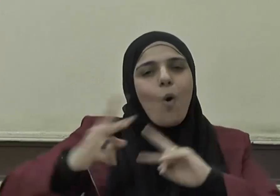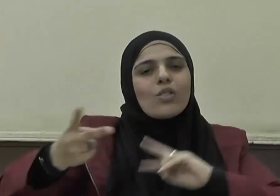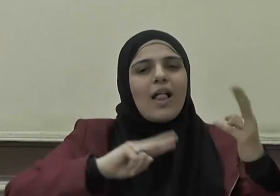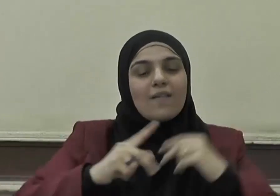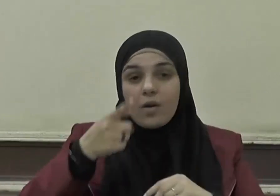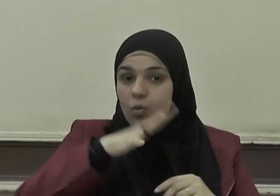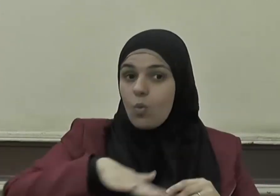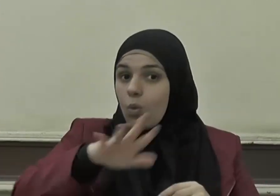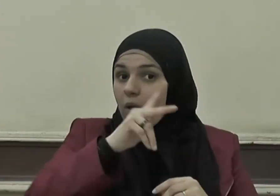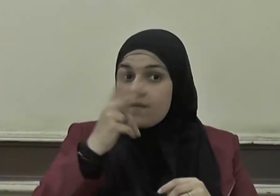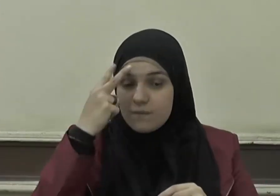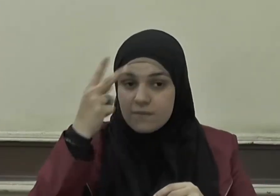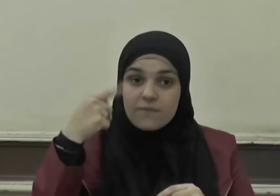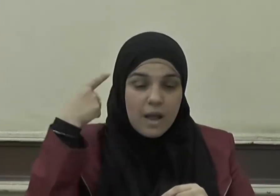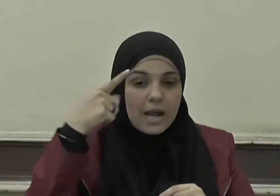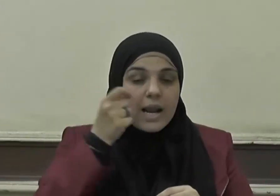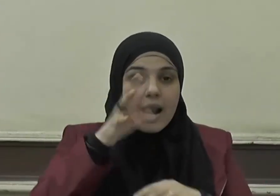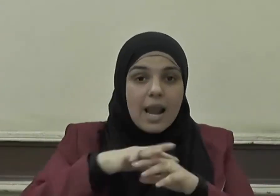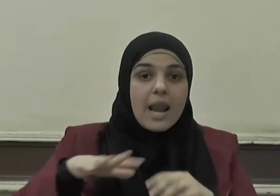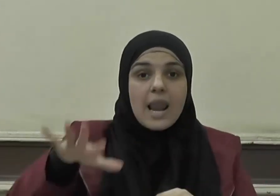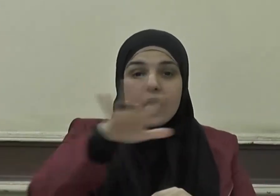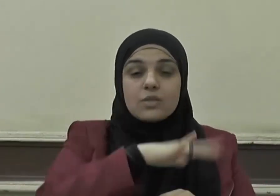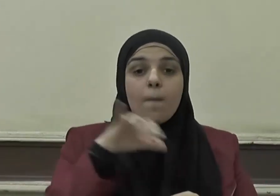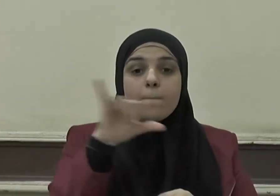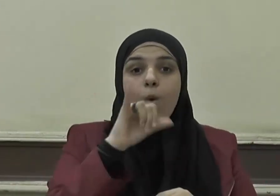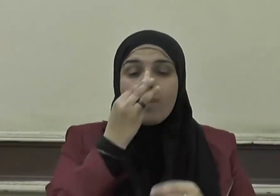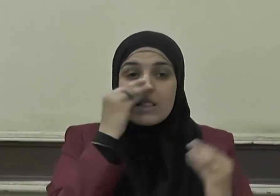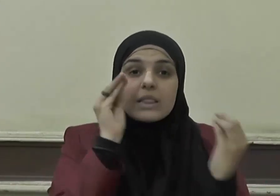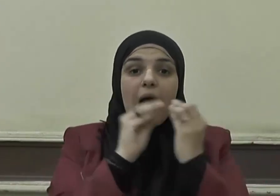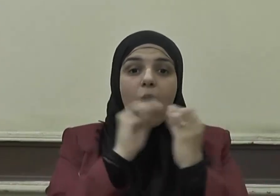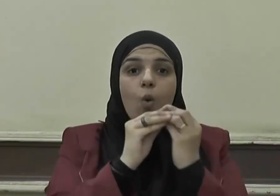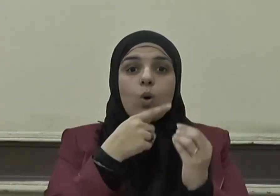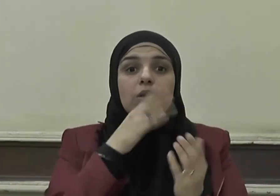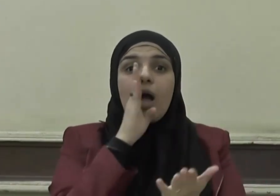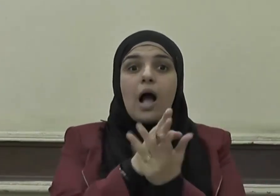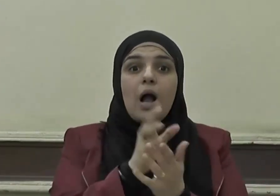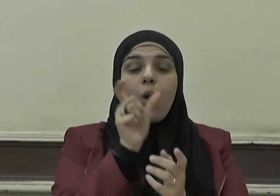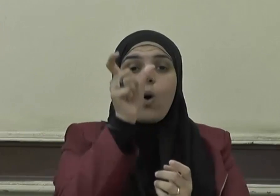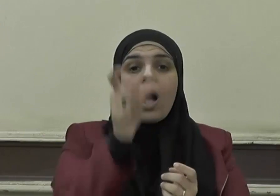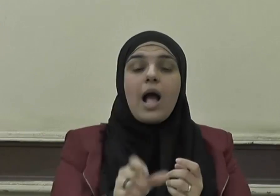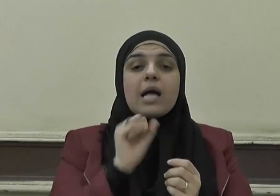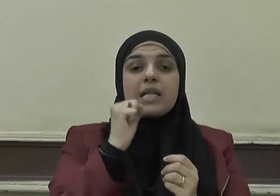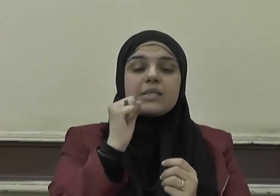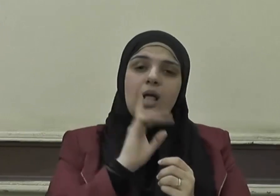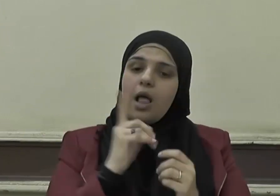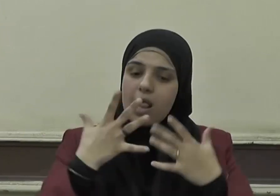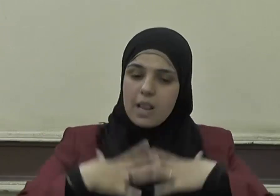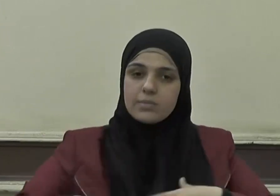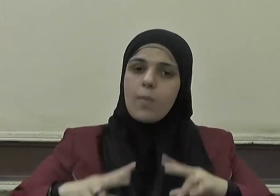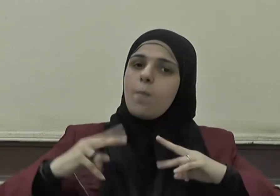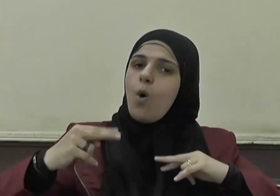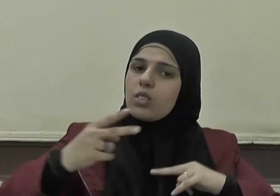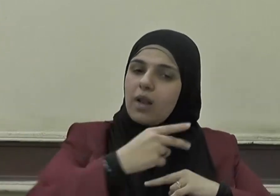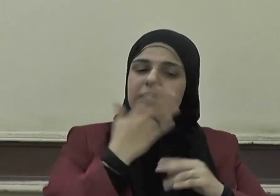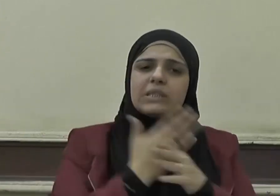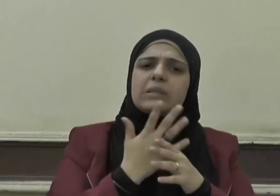المعقول أن نحمل الناس على عادةٍ معينةٍ في السفر أو اللباس بحجة